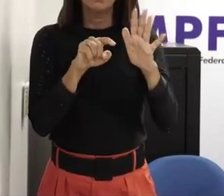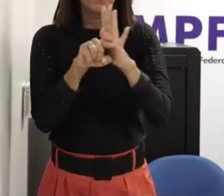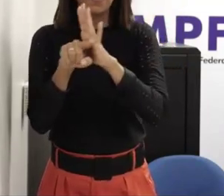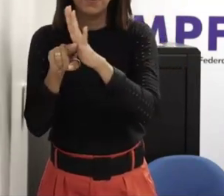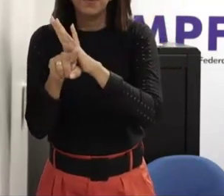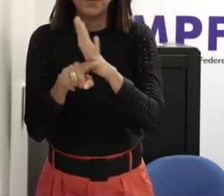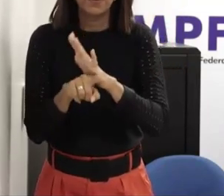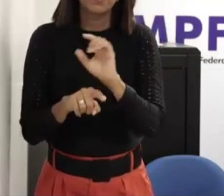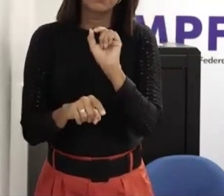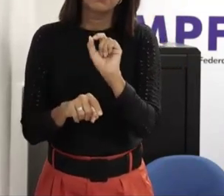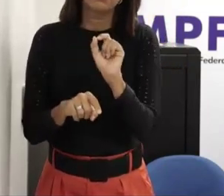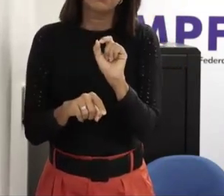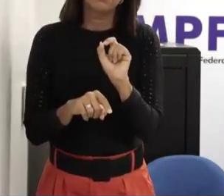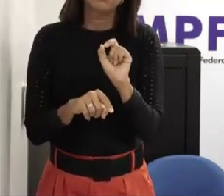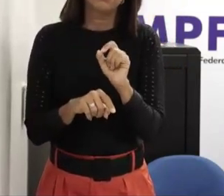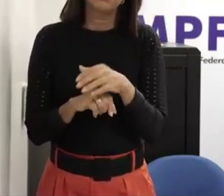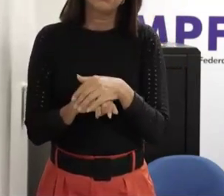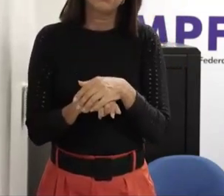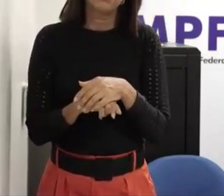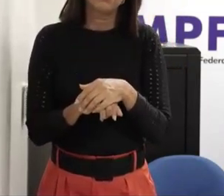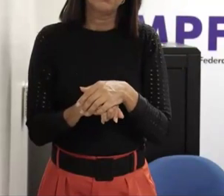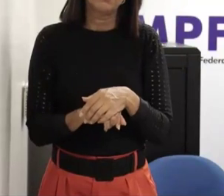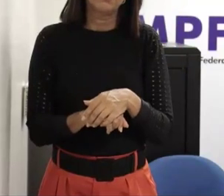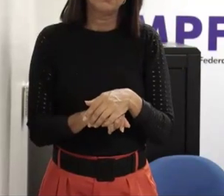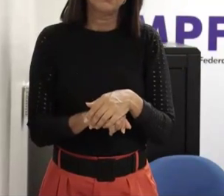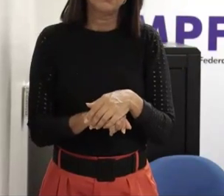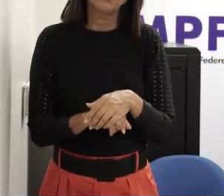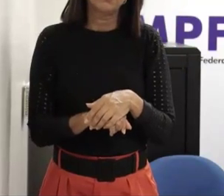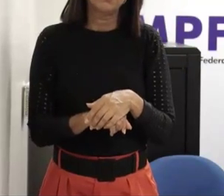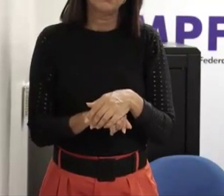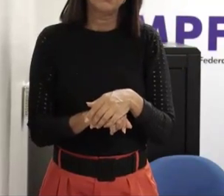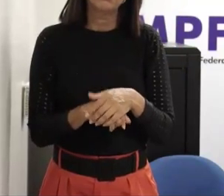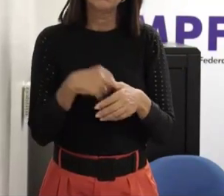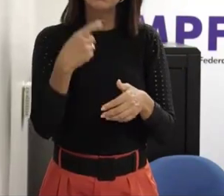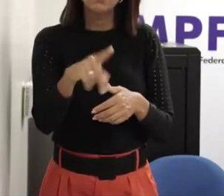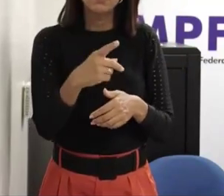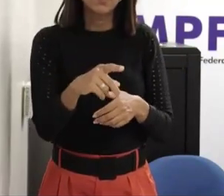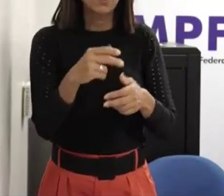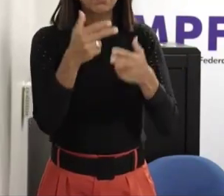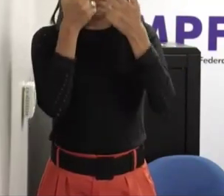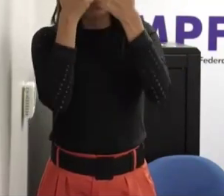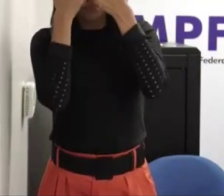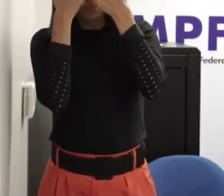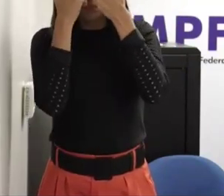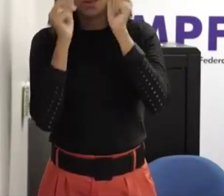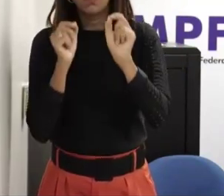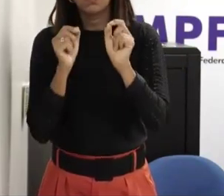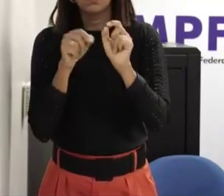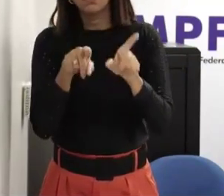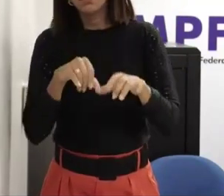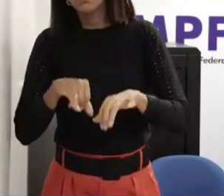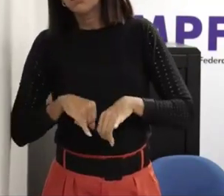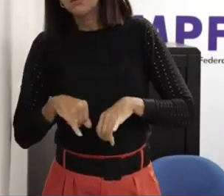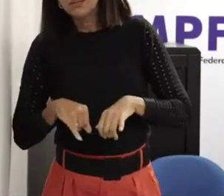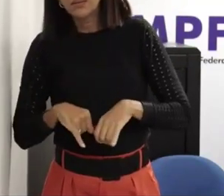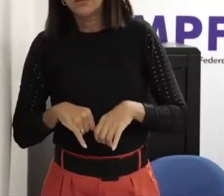é ou quais são a o trauma da pessoa qualquer angústia dela e tudo mais né